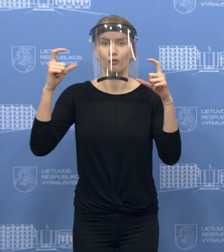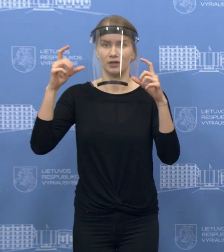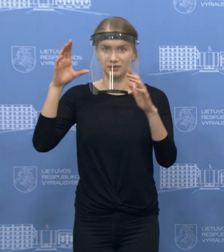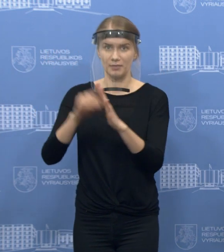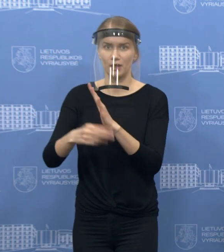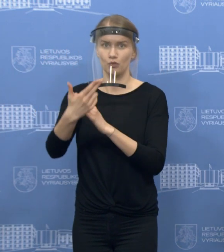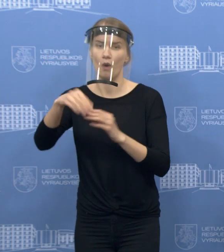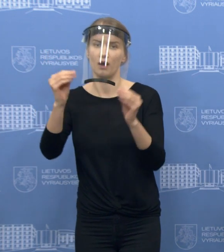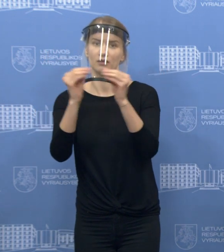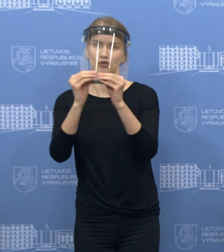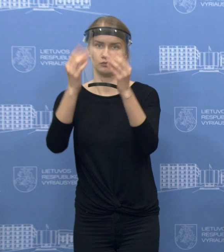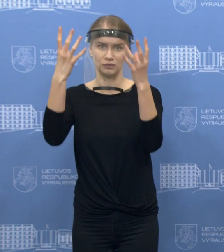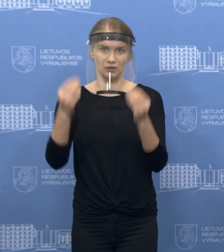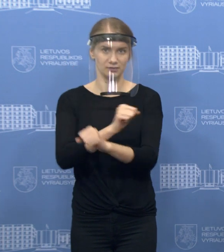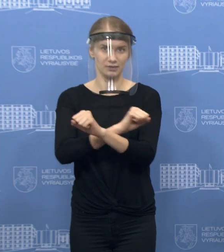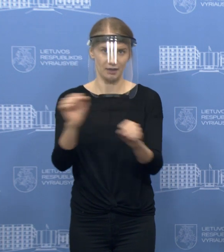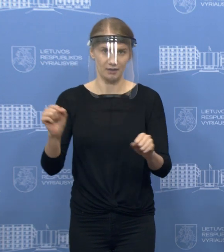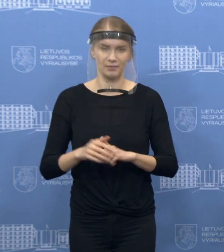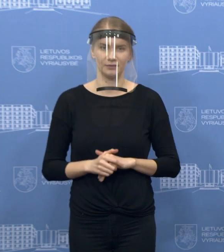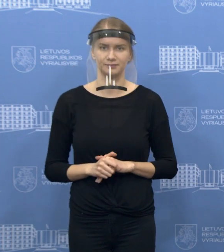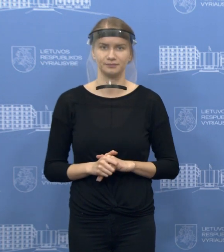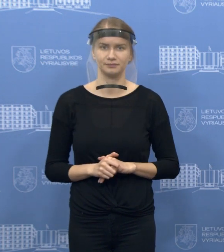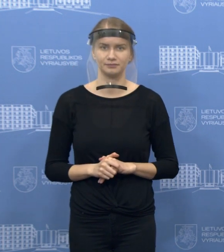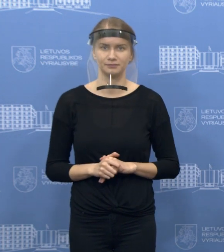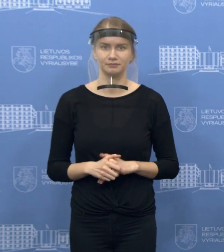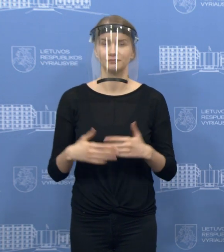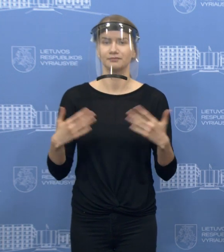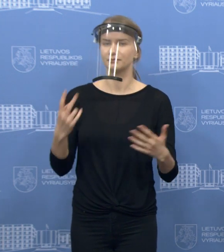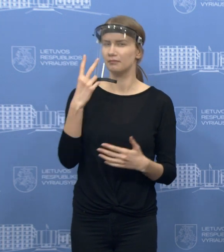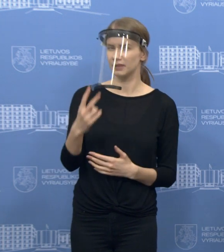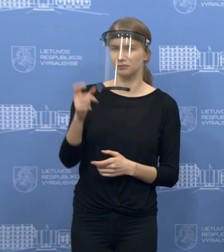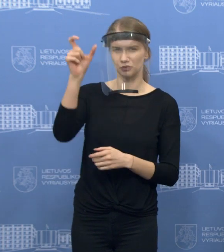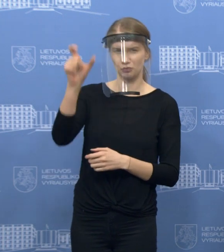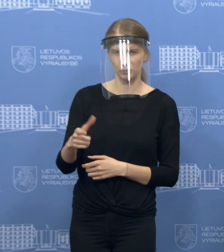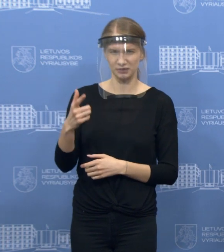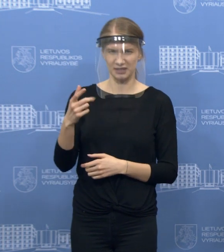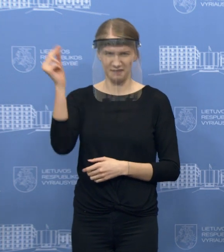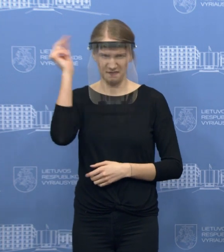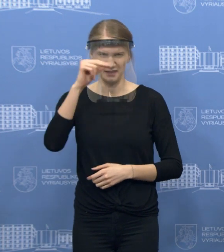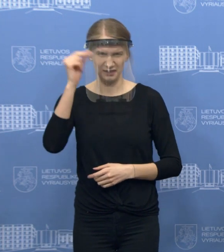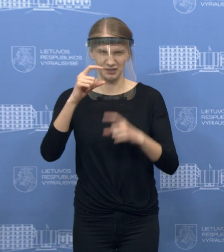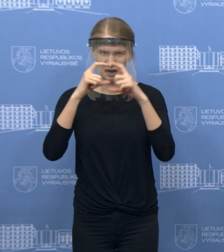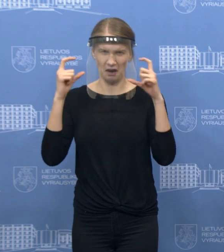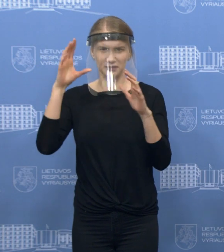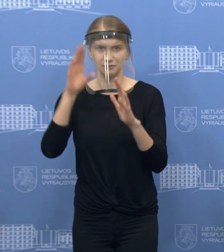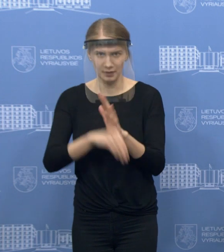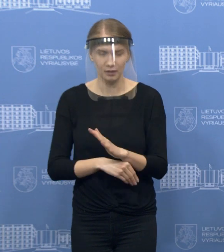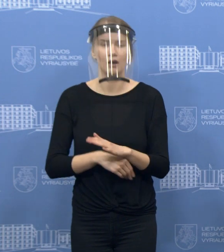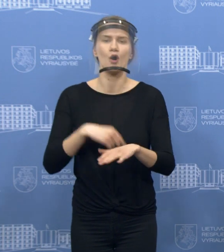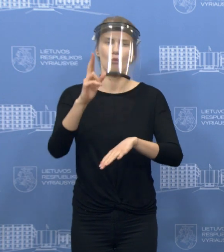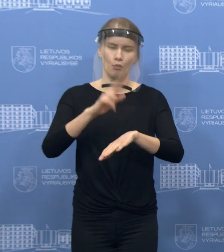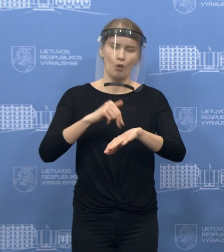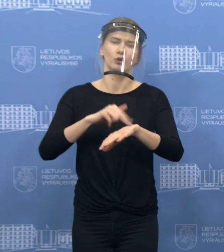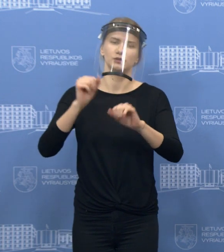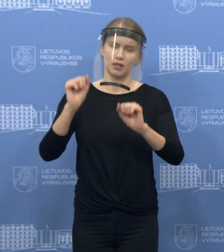žmonėms bus padaryta pastaba arba atkreiptas dėmesys ir jie vis tiek piktybiškai nedėvės, pareigūrės turi tokią teisę,